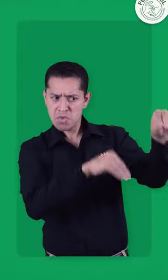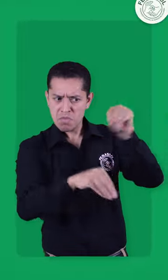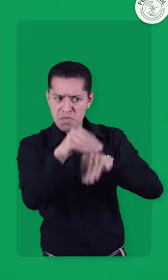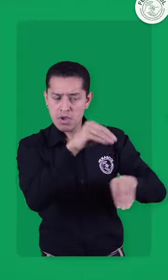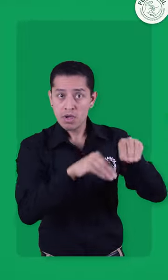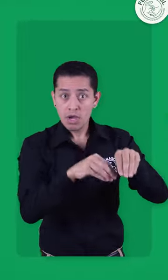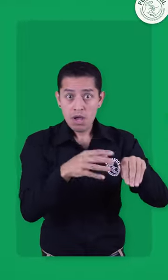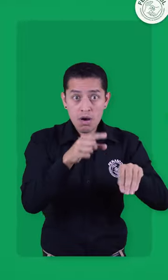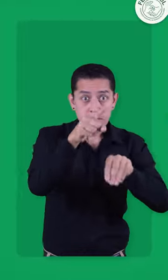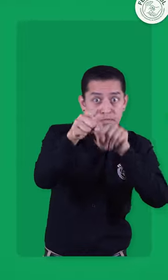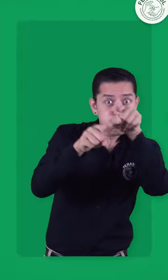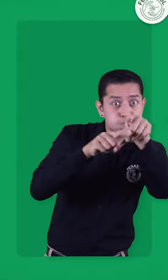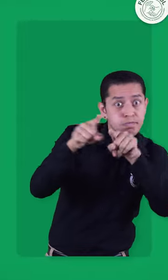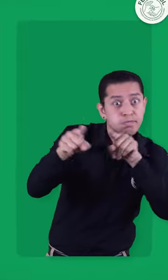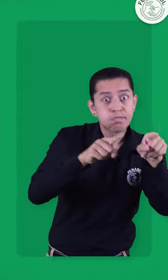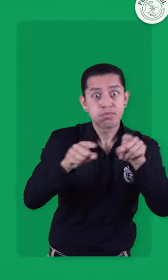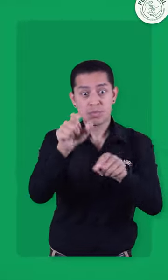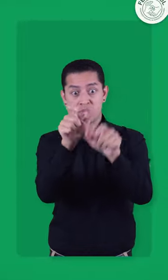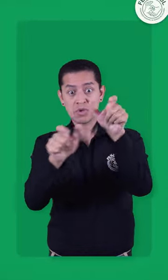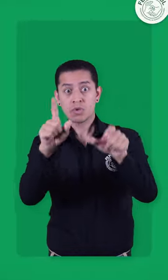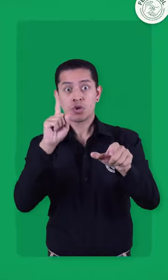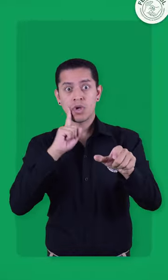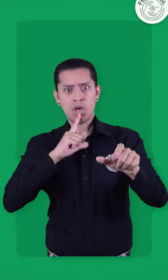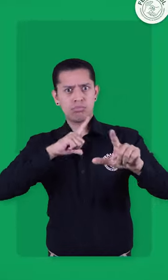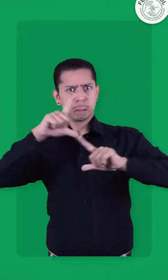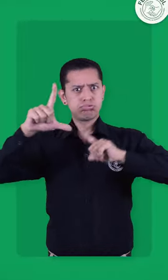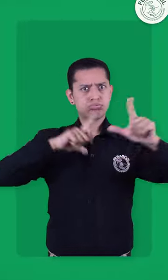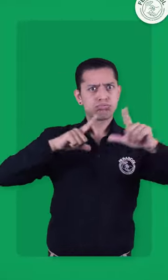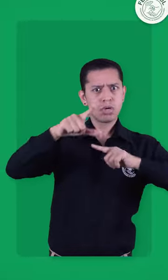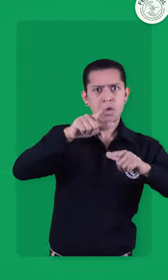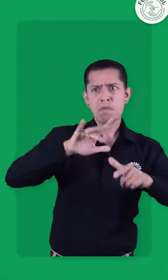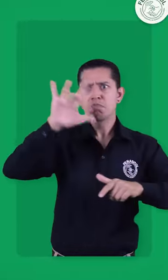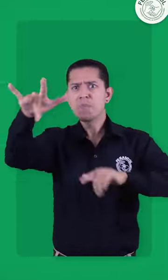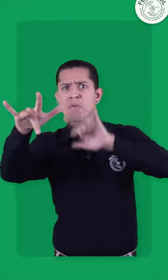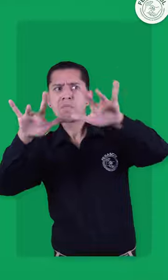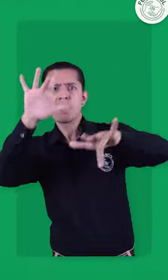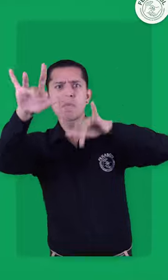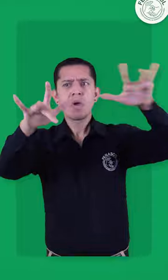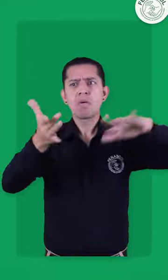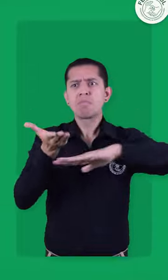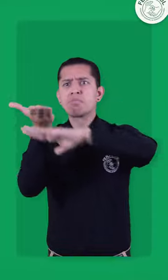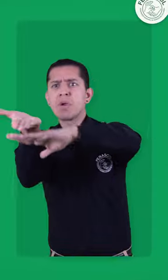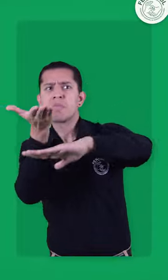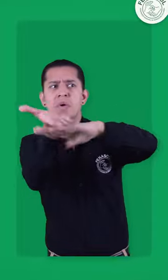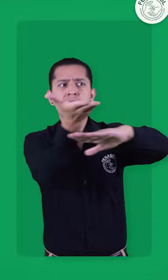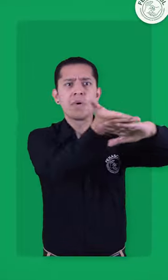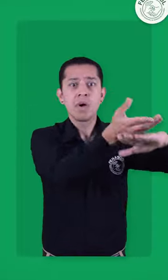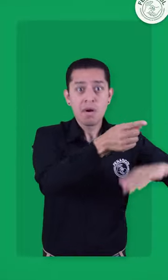construcción del plan de desarrollo de sus territorios, nos pueden dejar la información